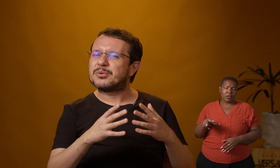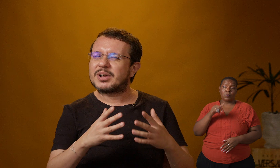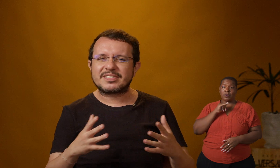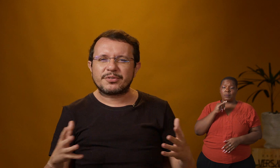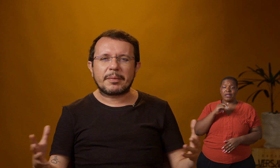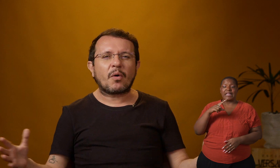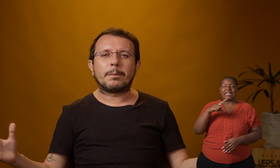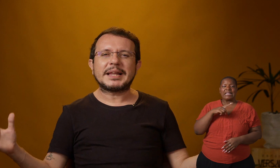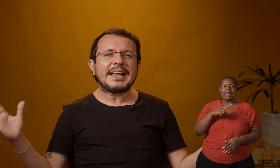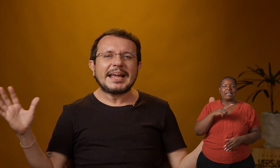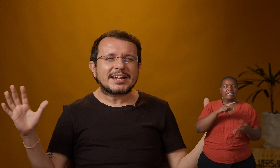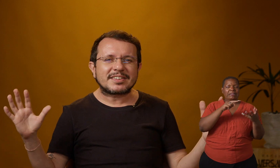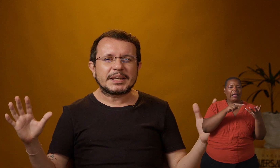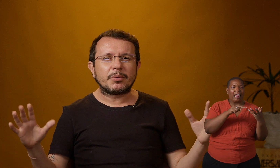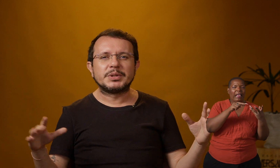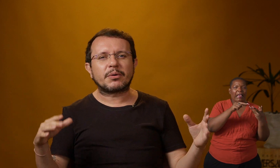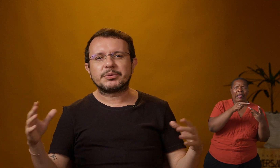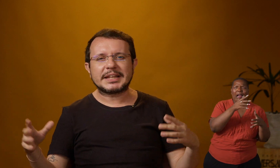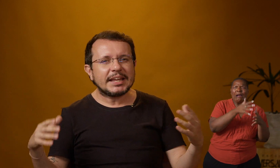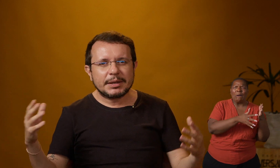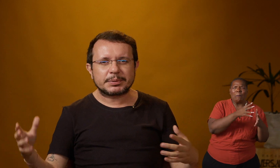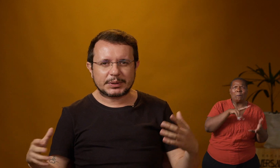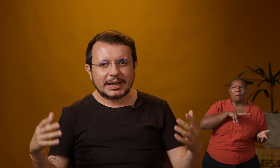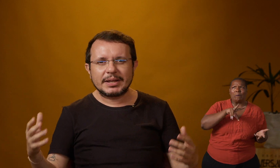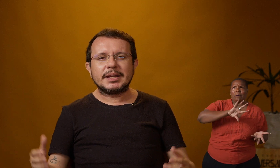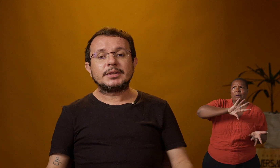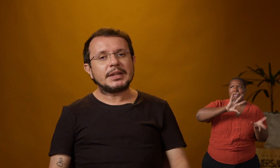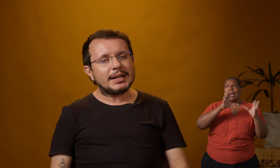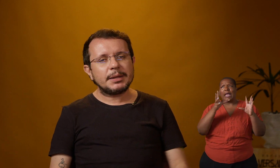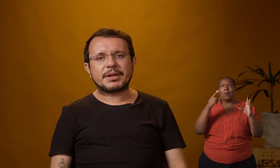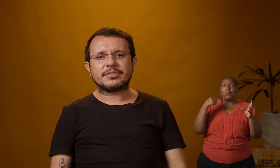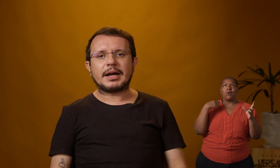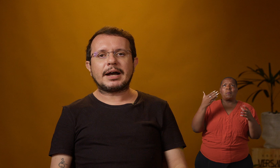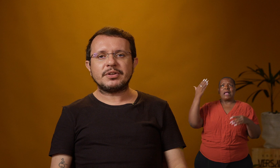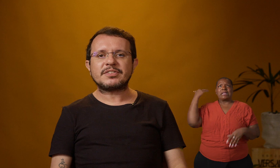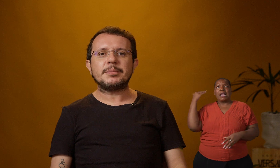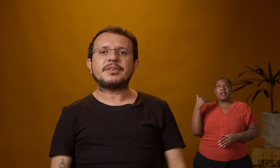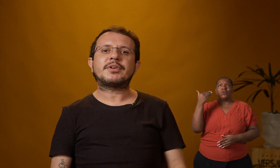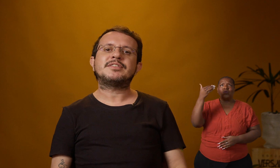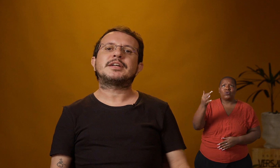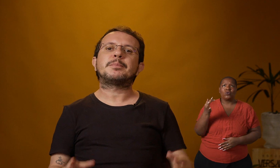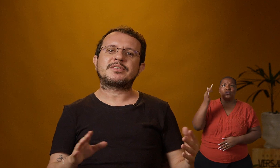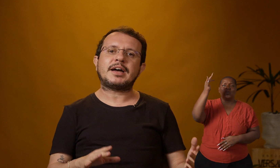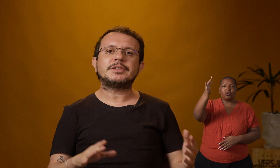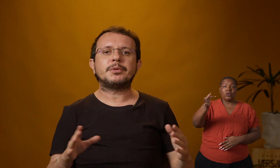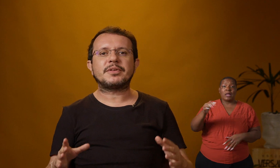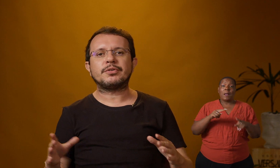conjugação verbal complexa, que muda com o tempo, não é? Na Libras, a gente sabe se a frase está no passado, no presente